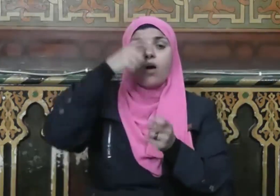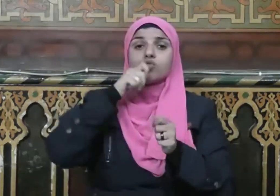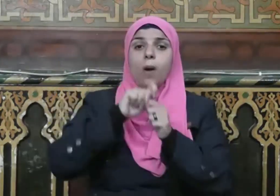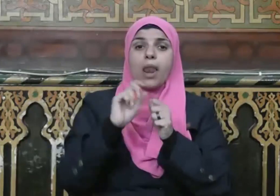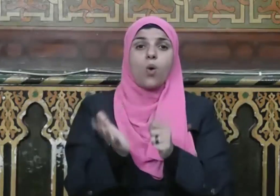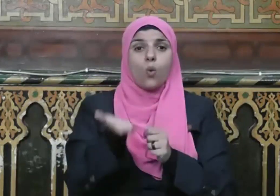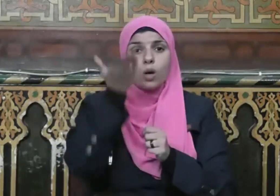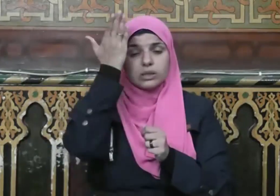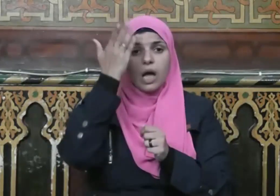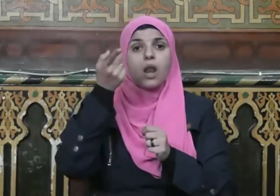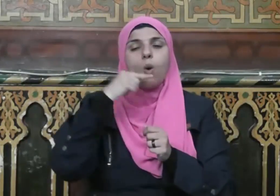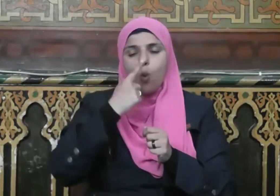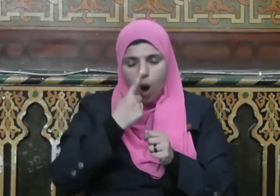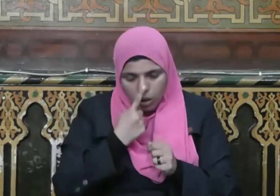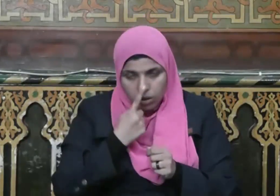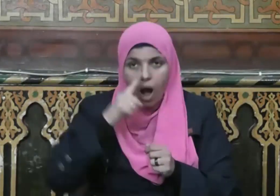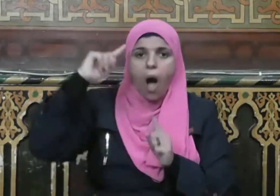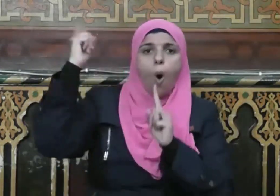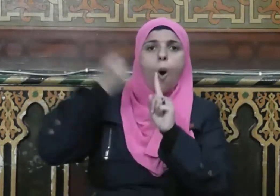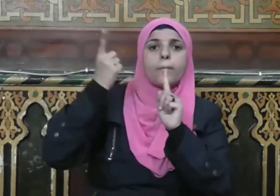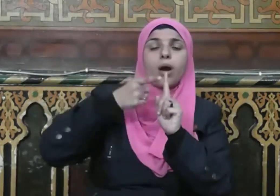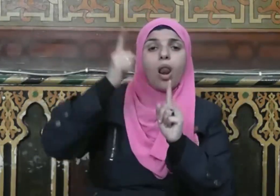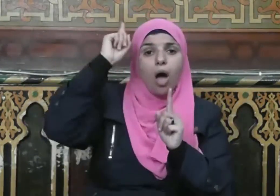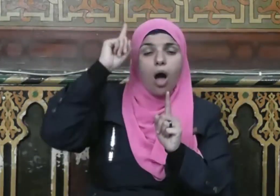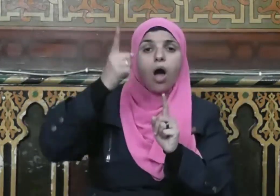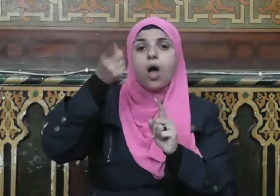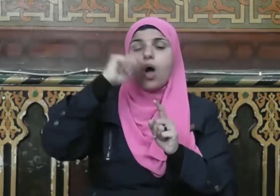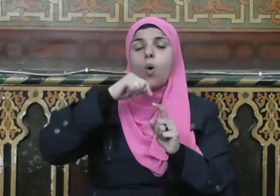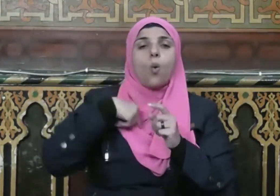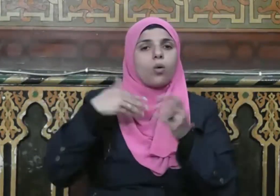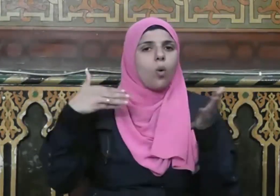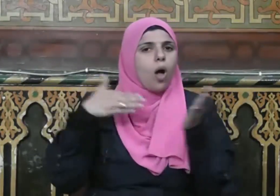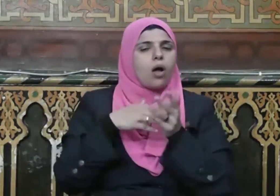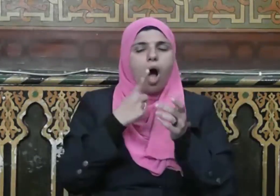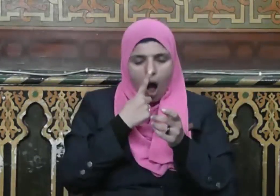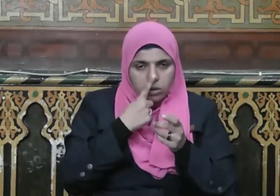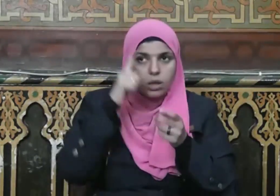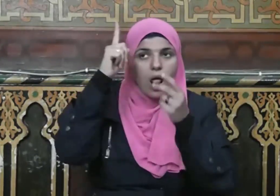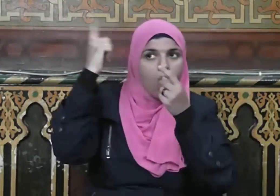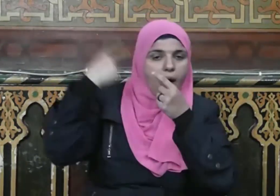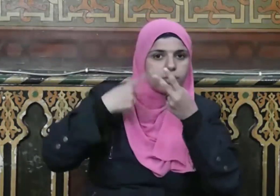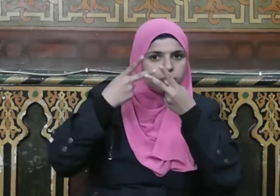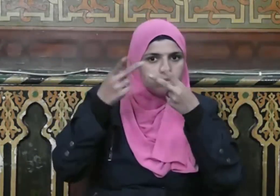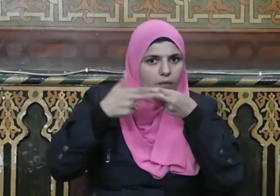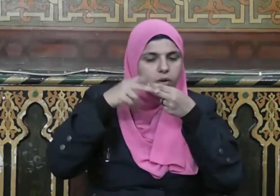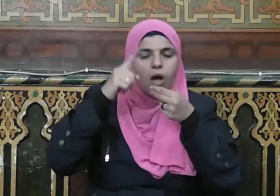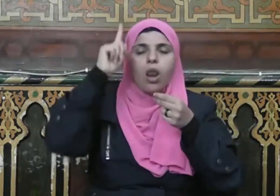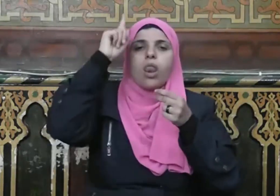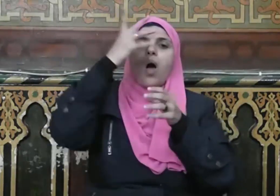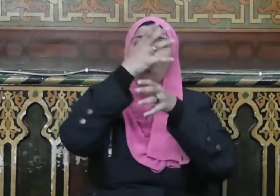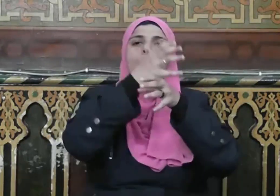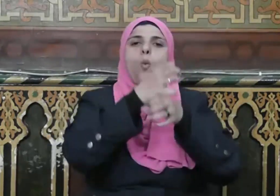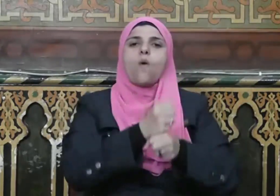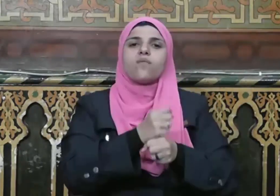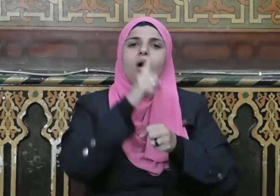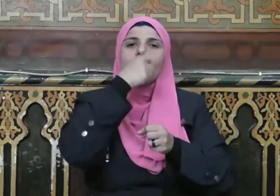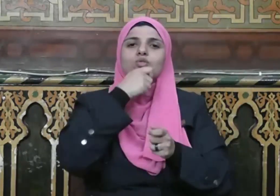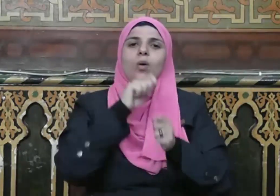وأطاع أوامره وانتهى بنواهيه وفقه الله تعالى للعمل